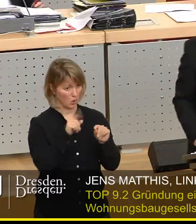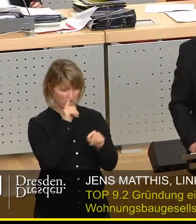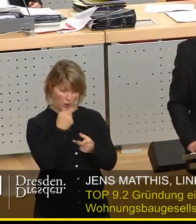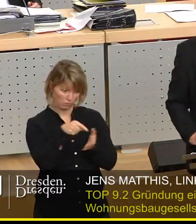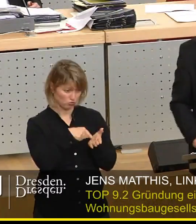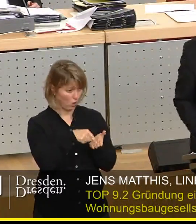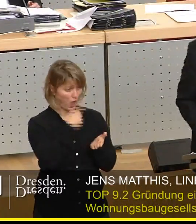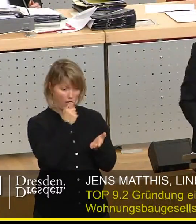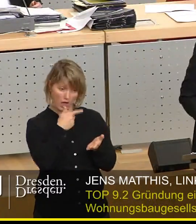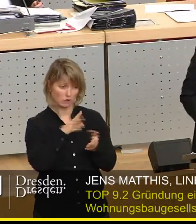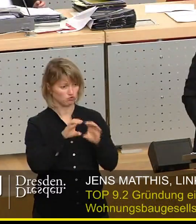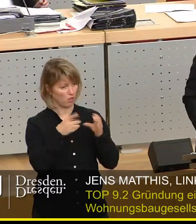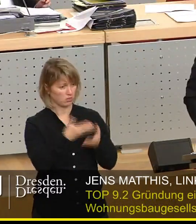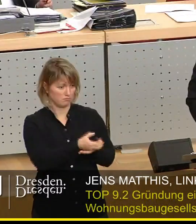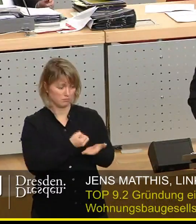Herr